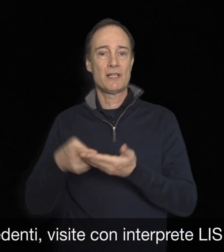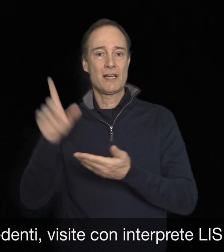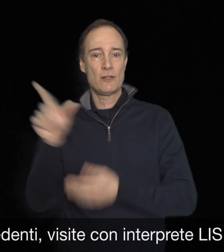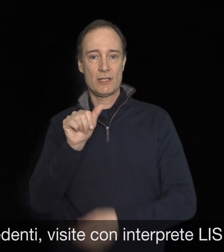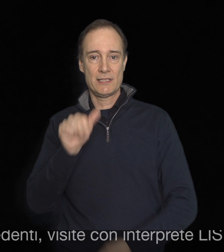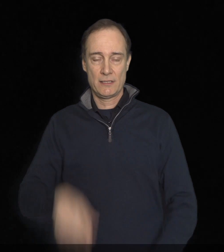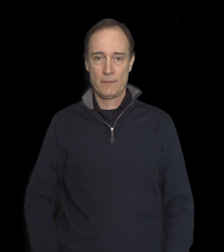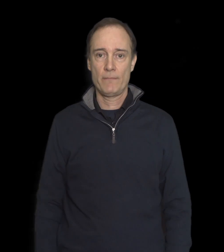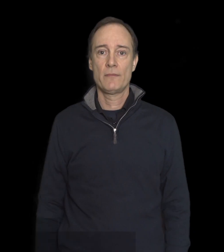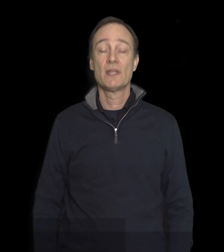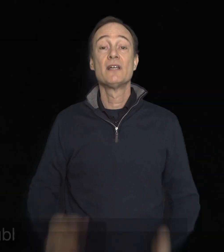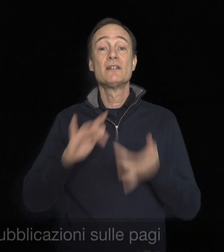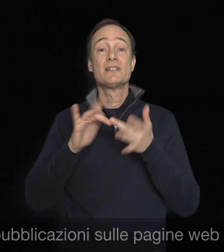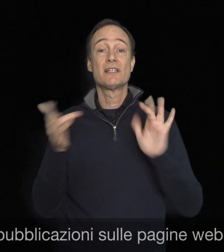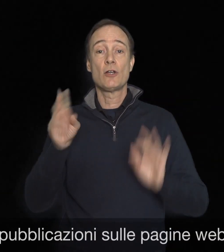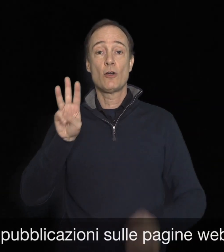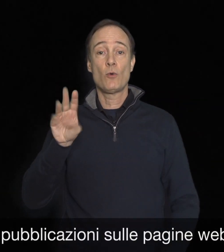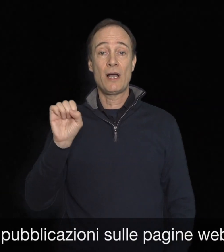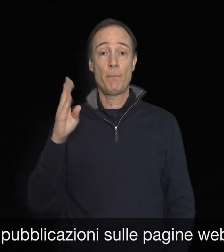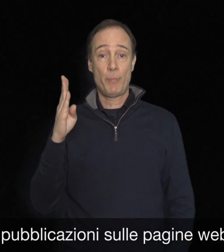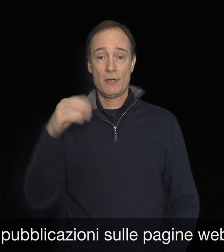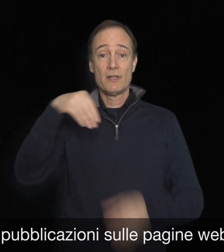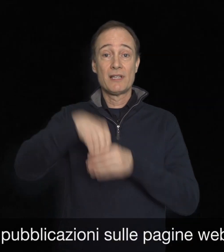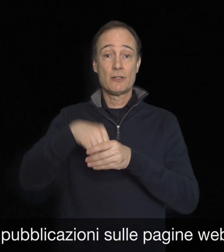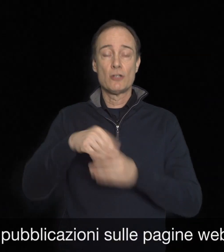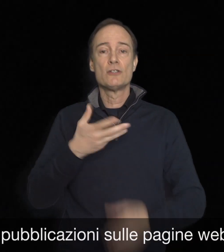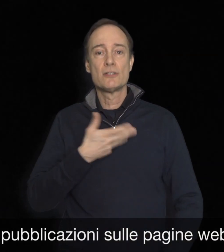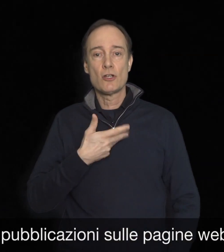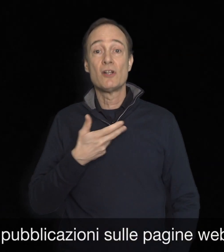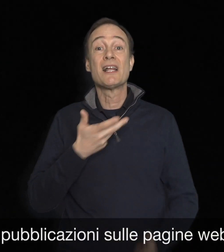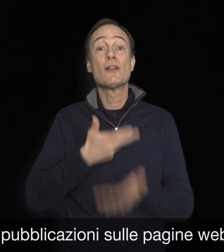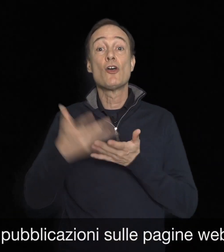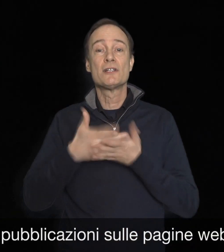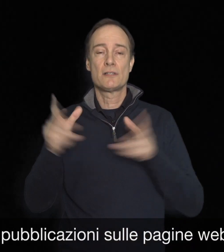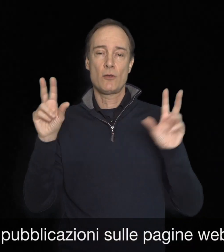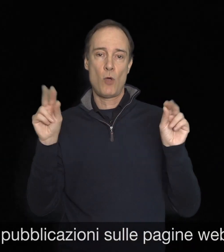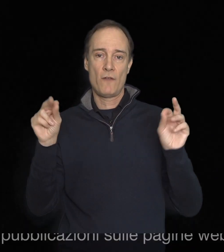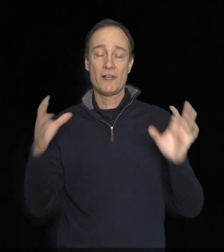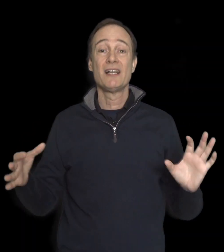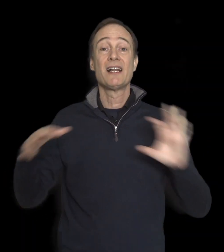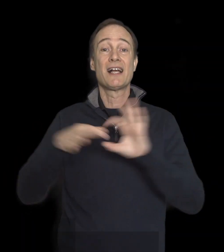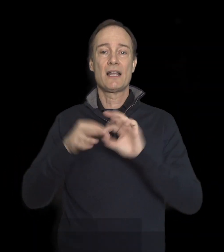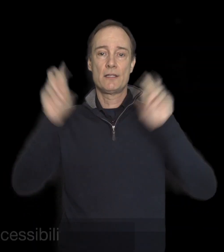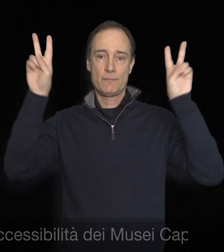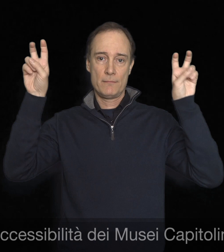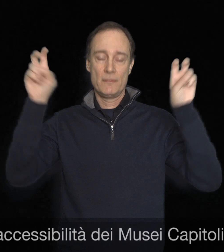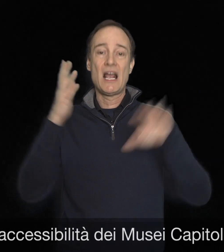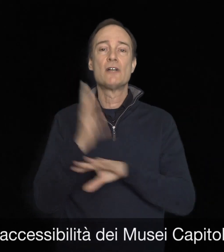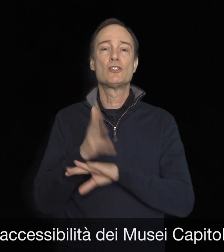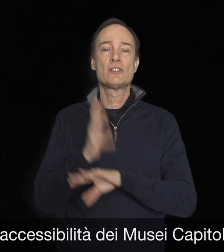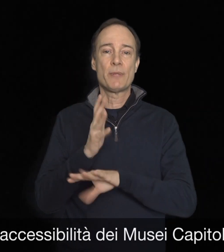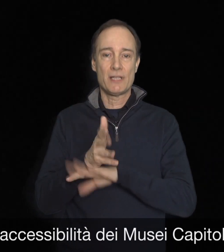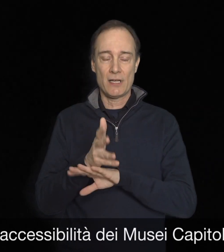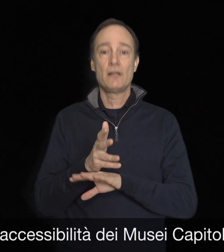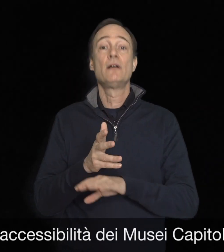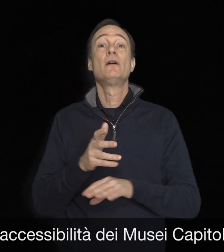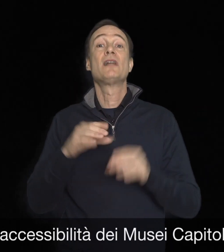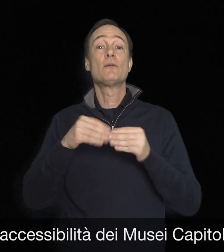con Interprete Liss e nuove pubblicazioni sulle pagine web dedicate all'accessibilità dei musei